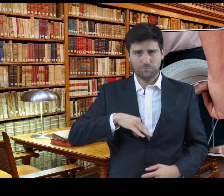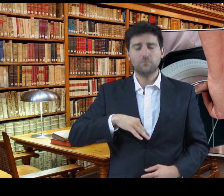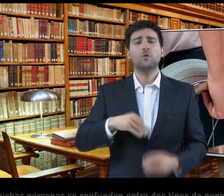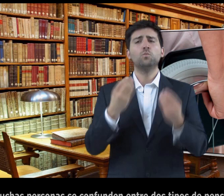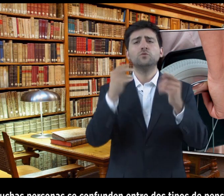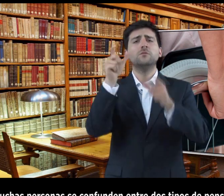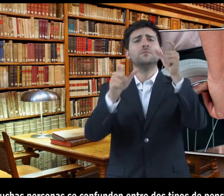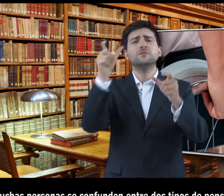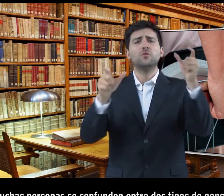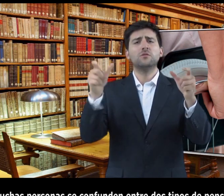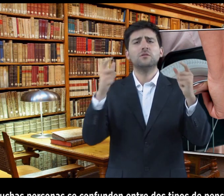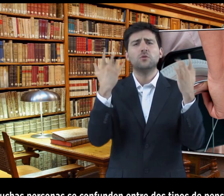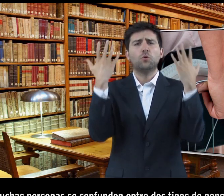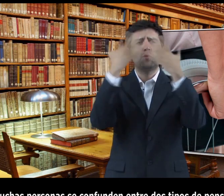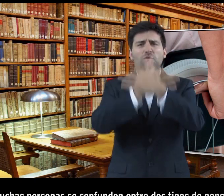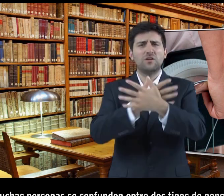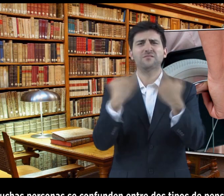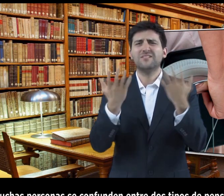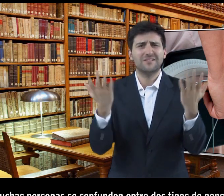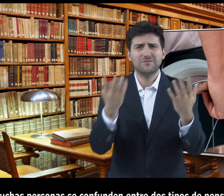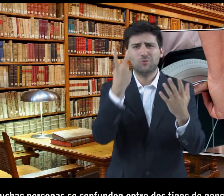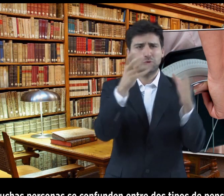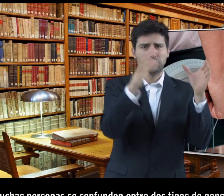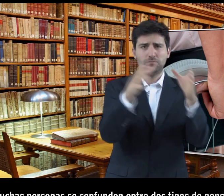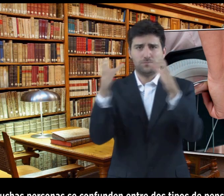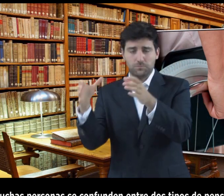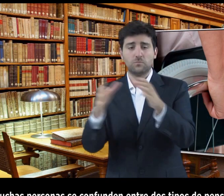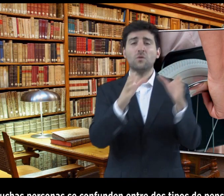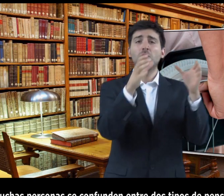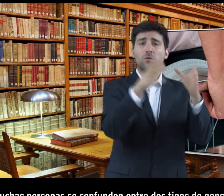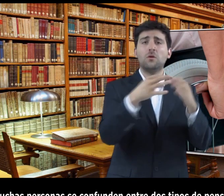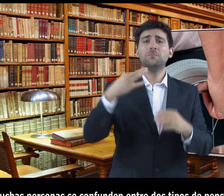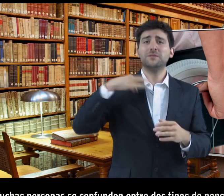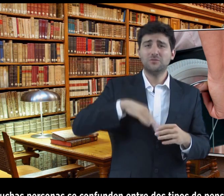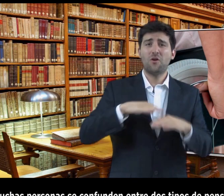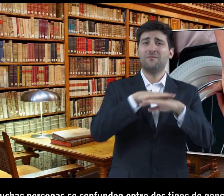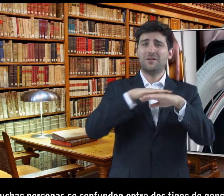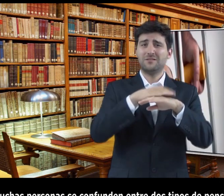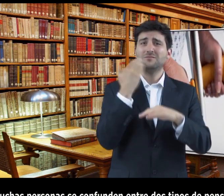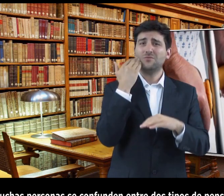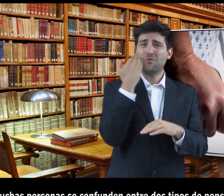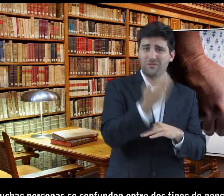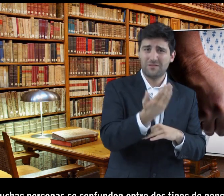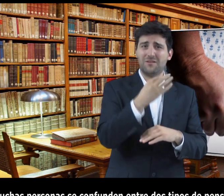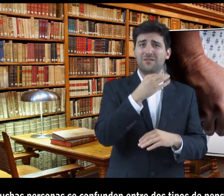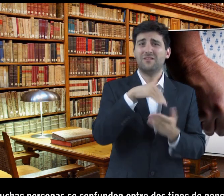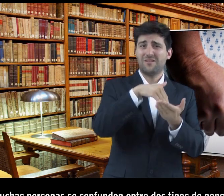Muchas personas se confunden entre dos tipos de pensiones distintas. La pensión básica solidaria de invalidez, esta la entrega del Estado.